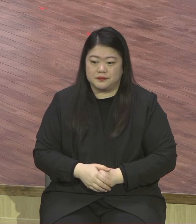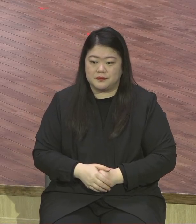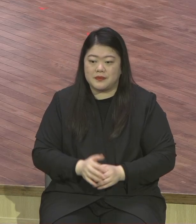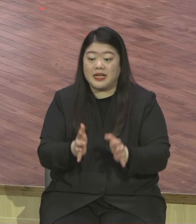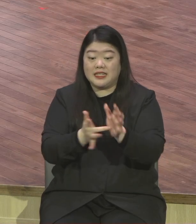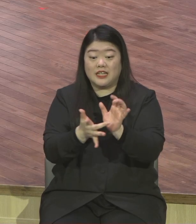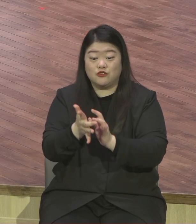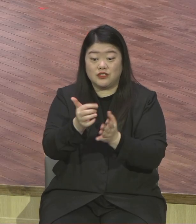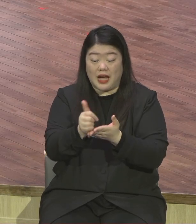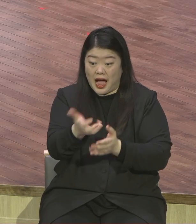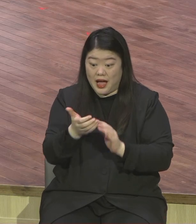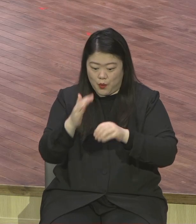질문을 합니다.